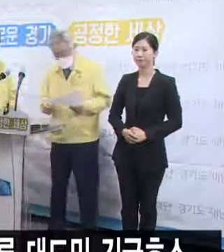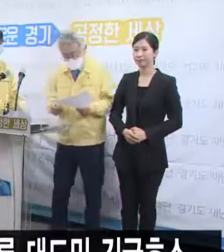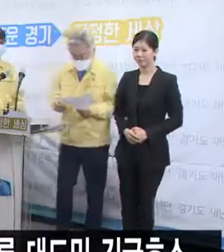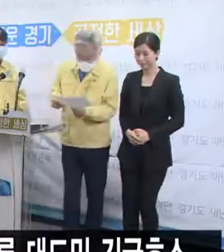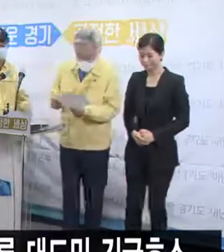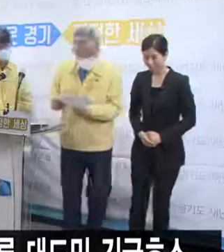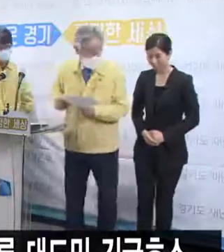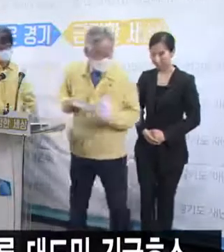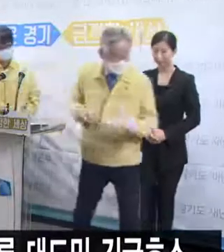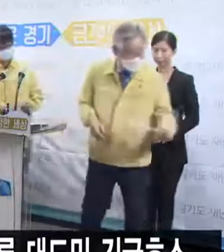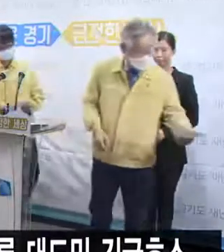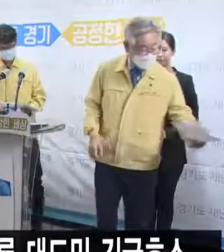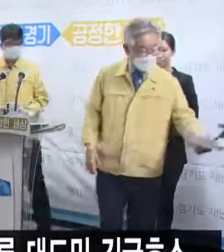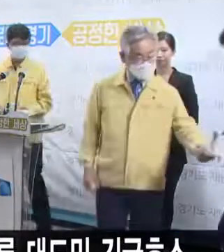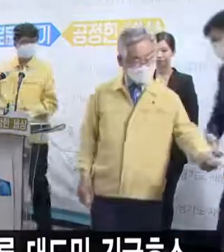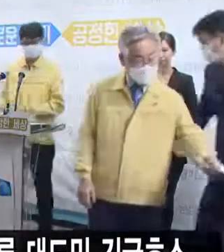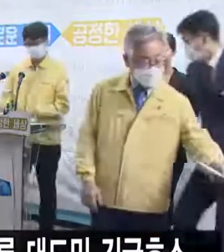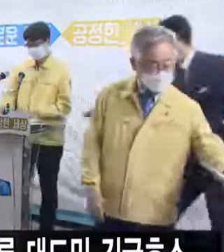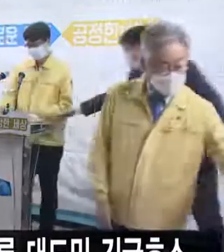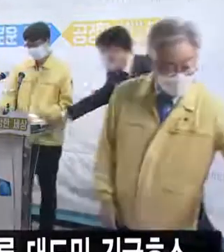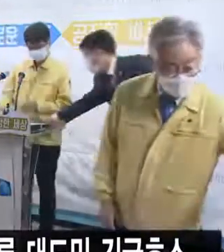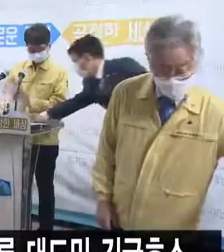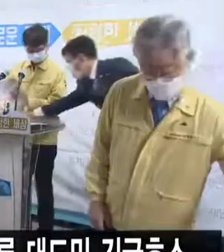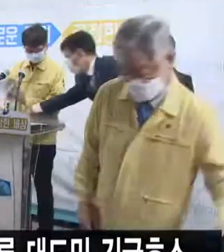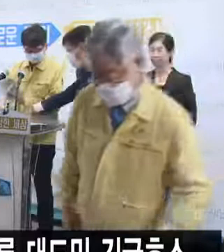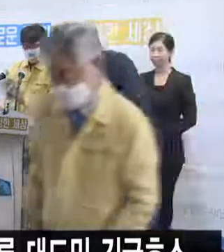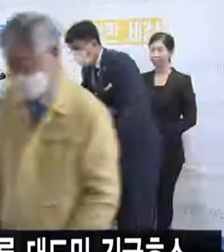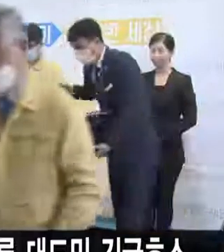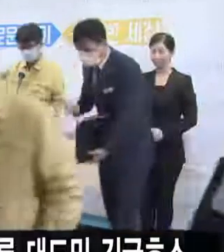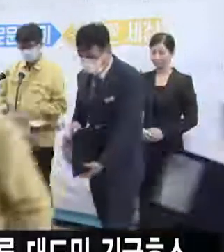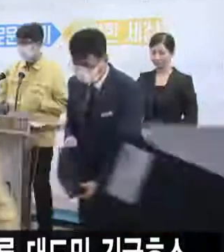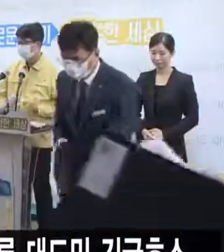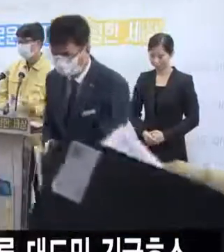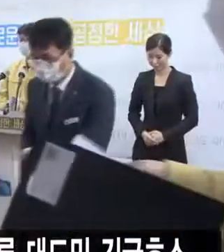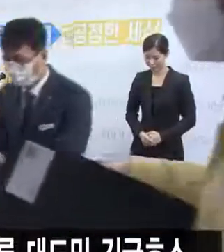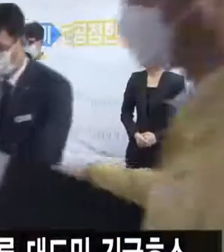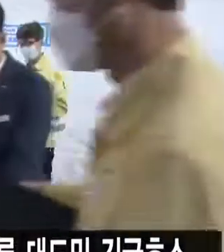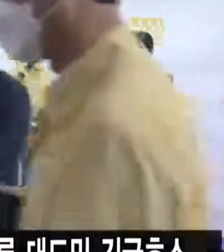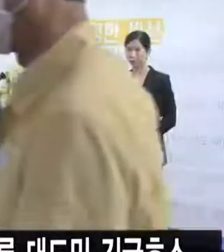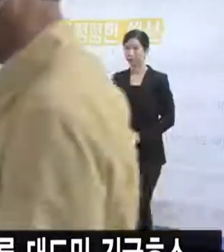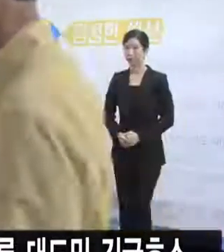이상 시사님 답변은 마치고 단장님께서 답변하도록 하겠습니다.